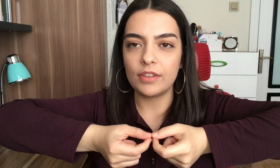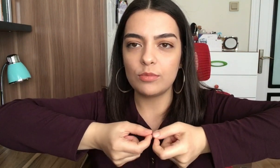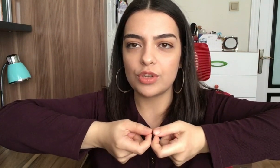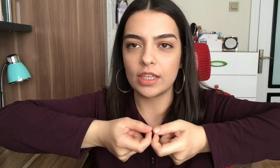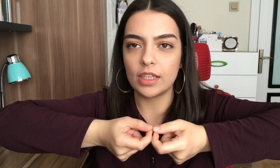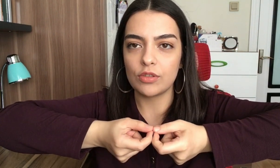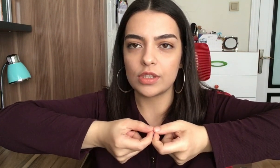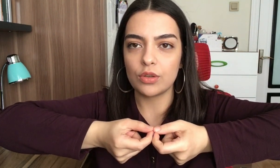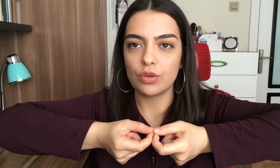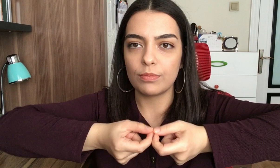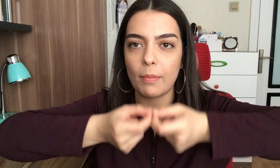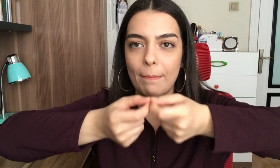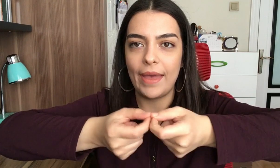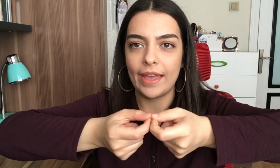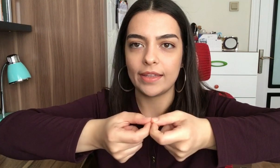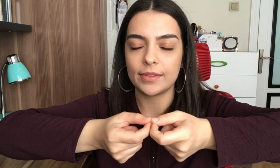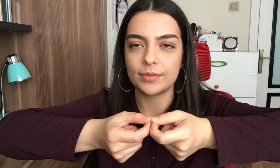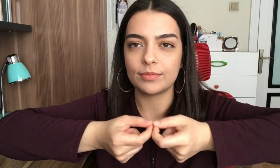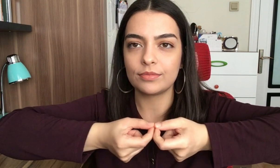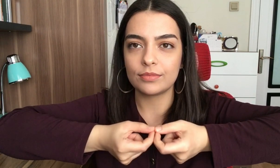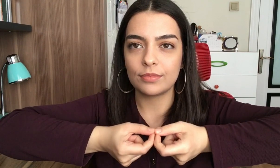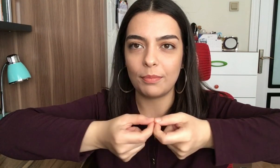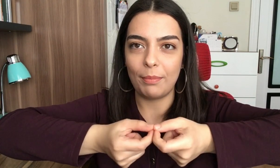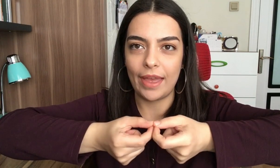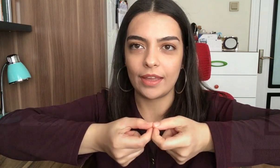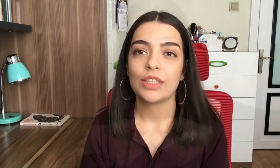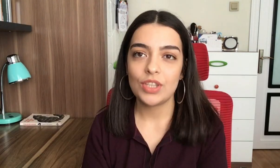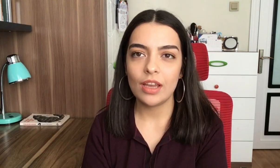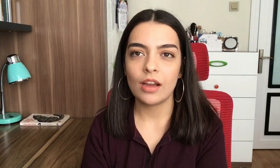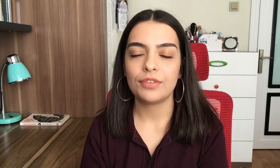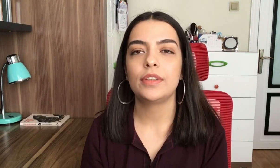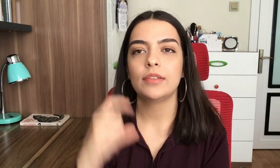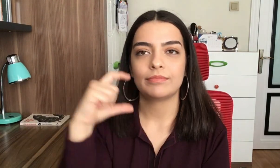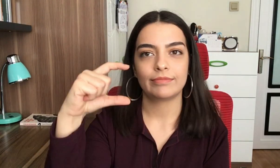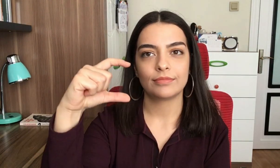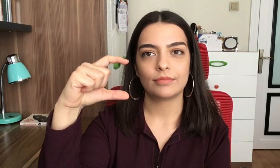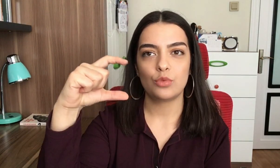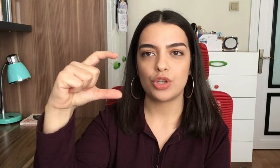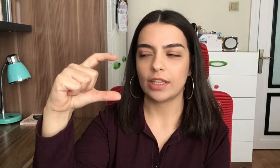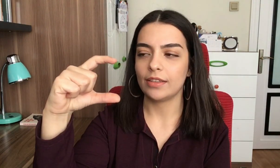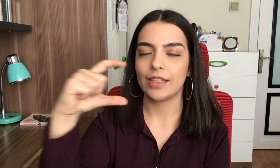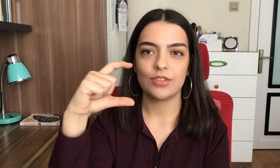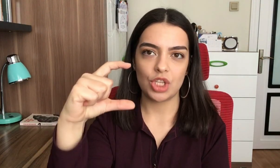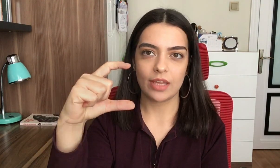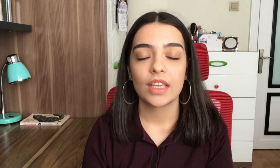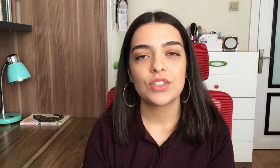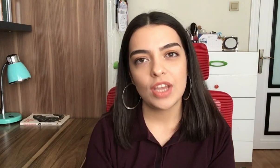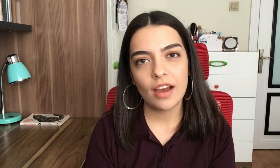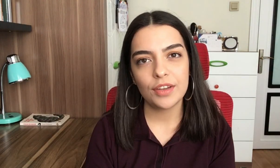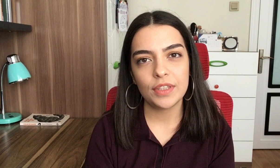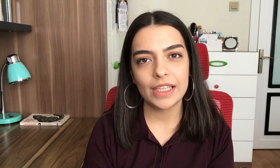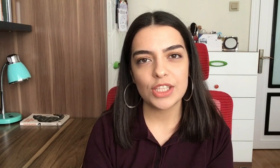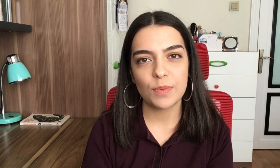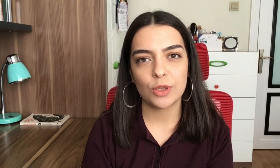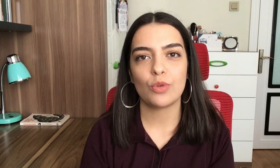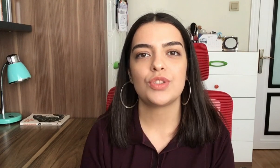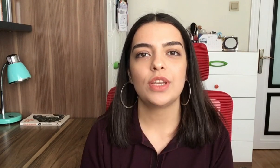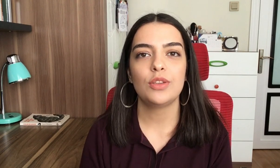bu şekilde gösteriyorum. B C harfi bu şekilde. C harfine geçmeden önce şunu